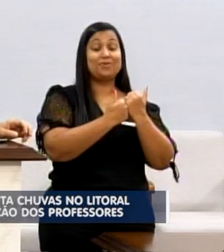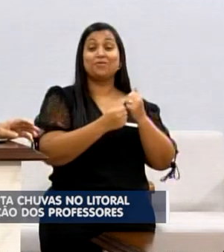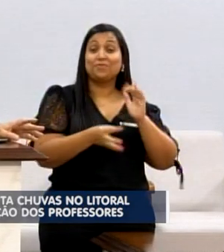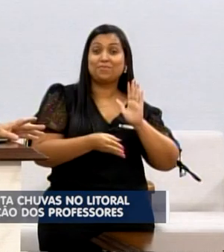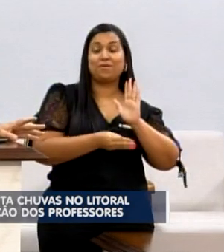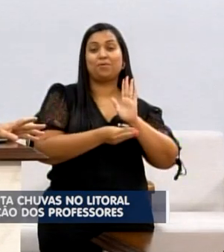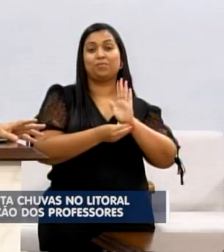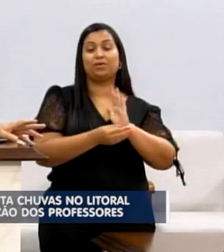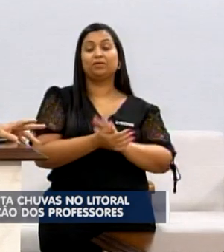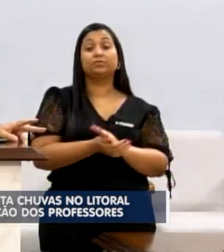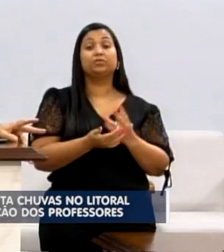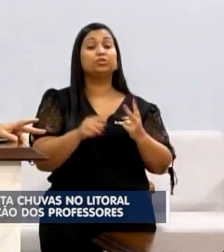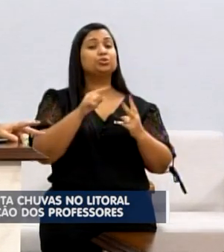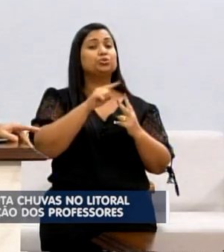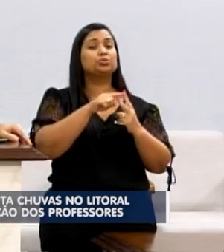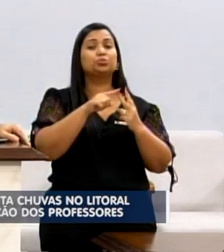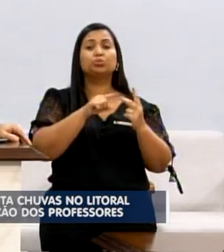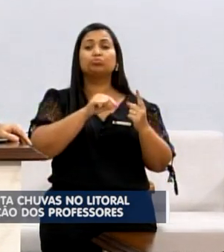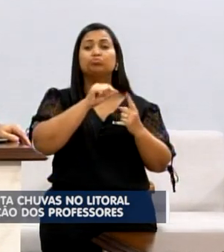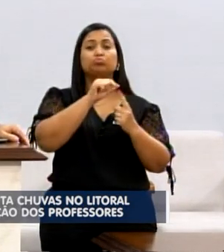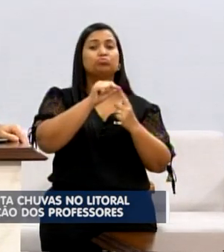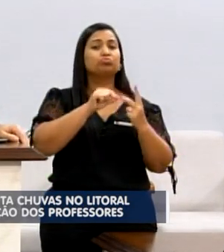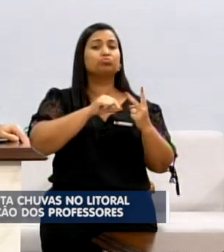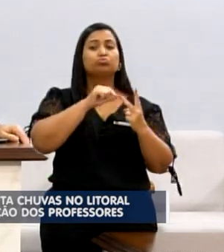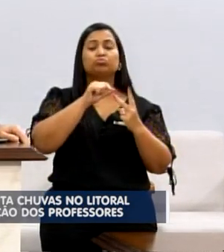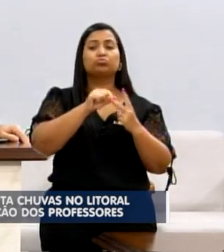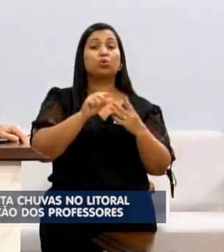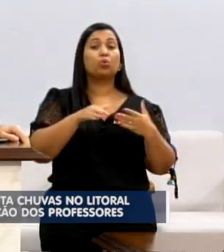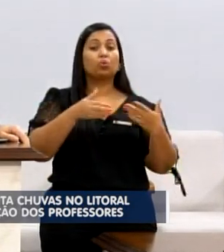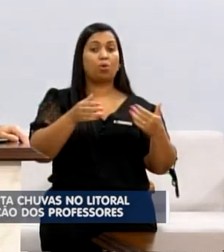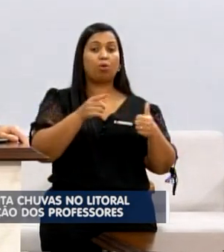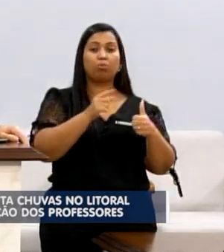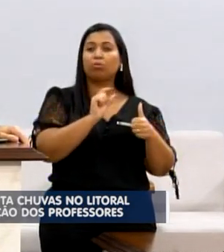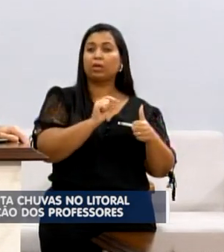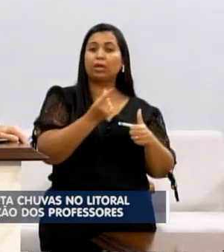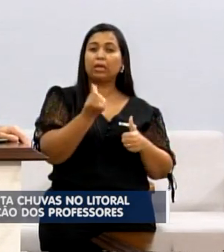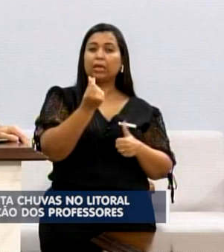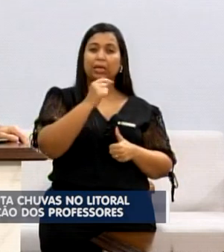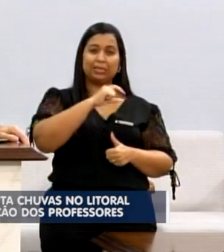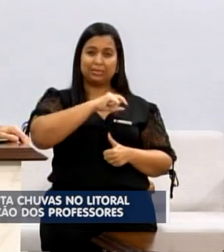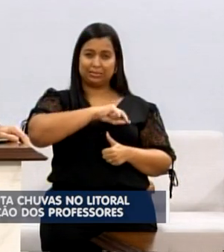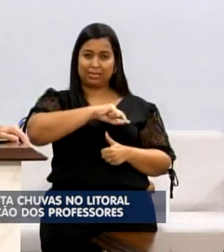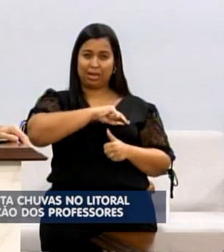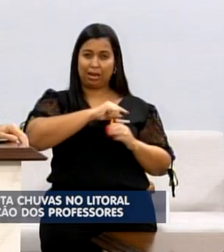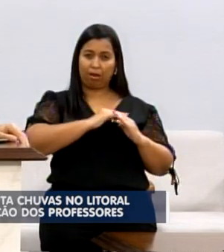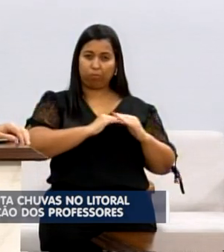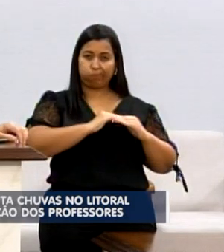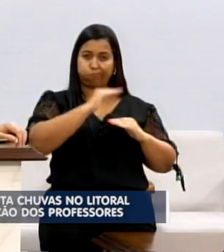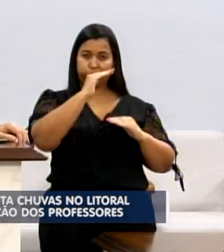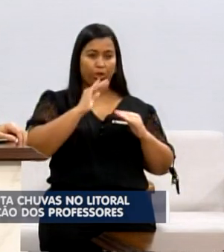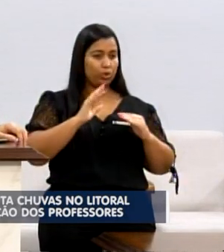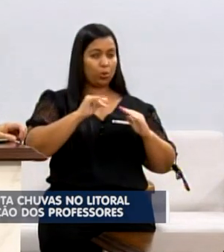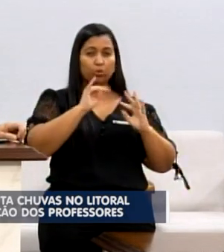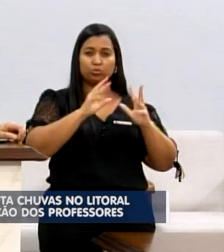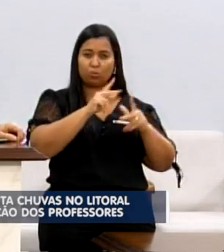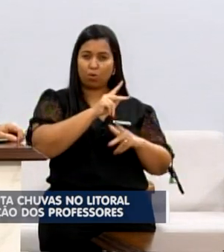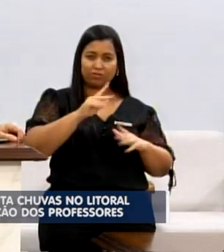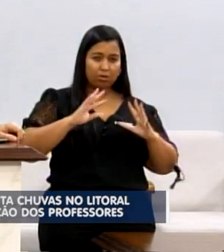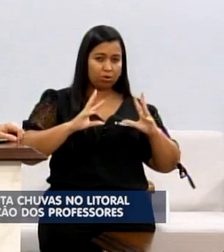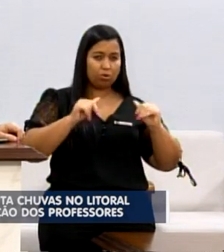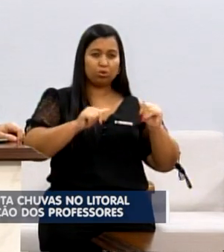que tinha dois objetivos, uma equiparar o aumento de todas as faixas dos professores,